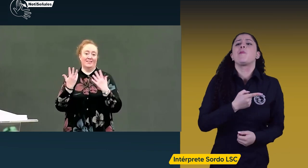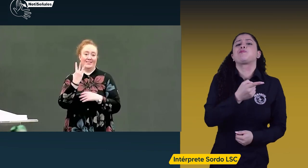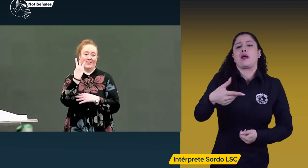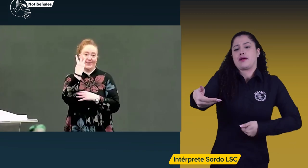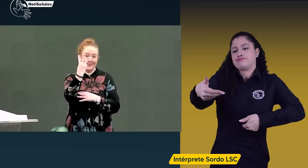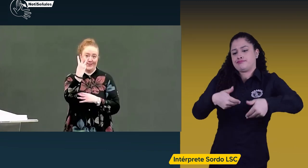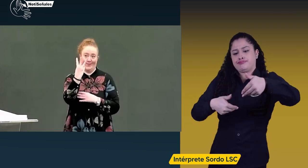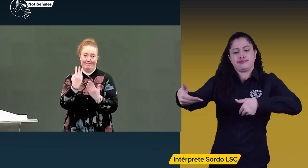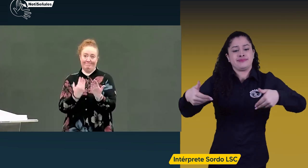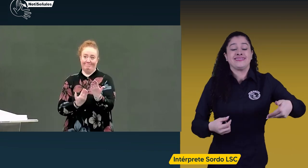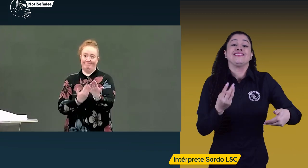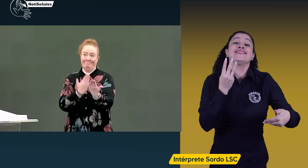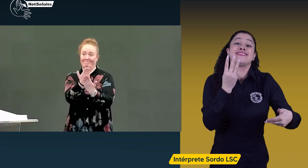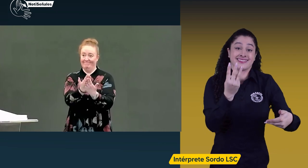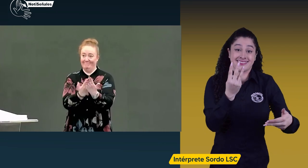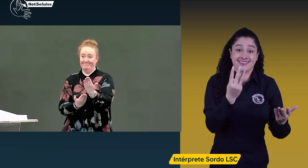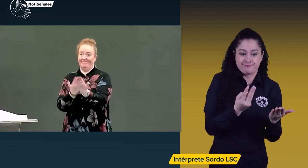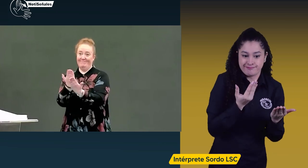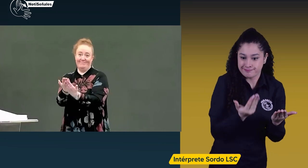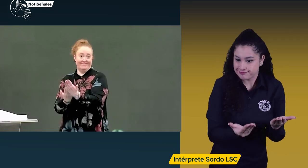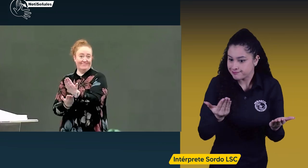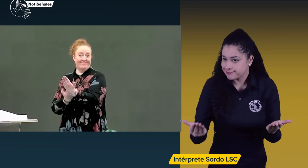Queremos agradecer las tres postulaciones.